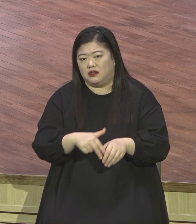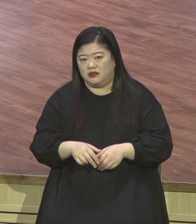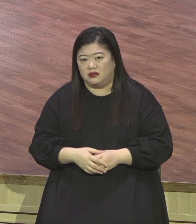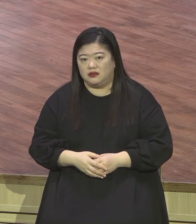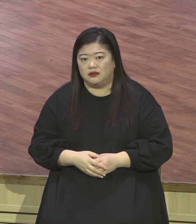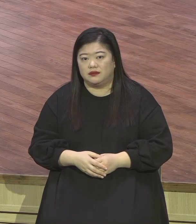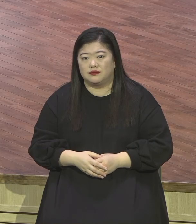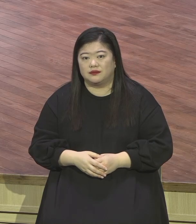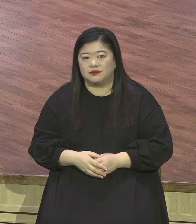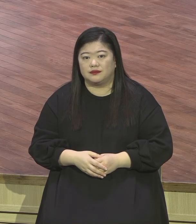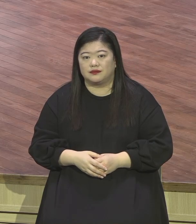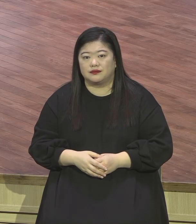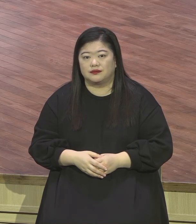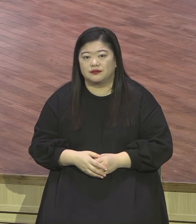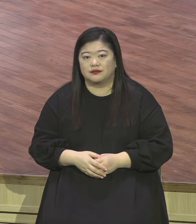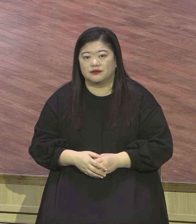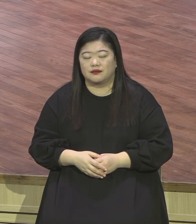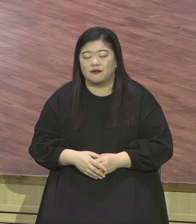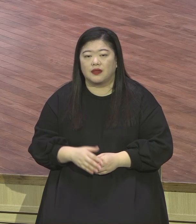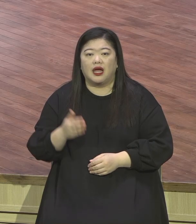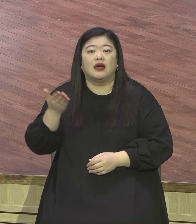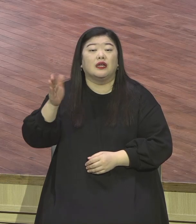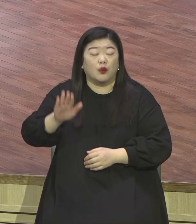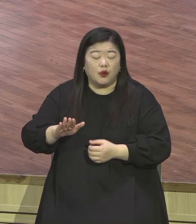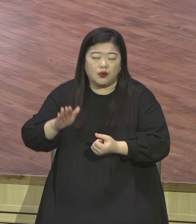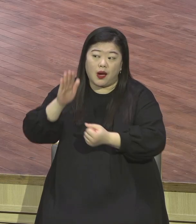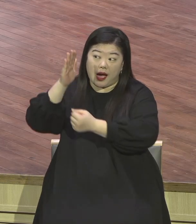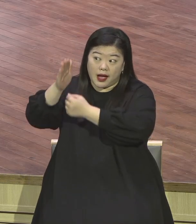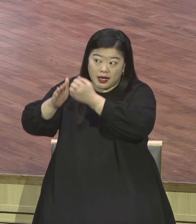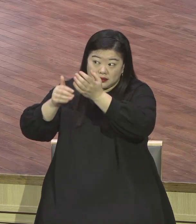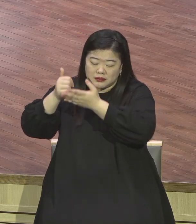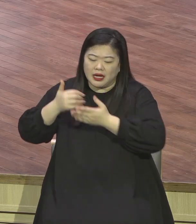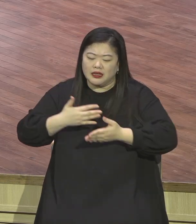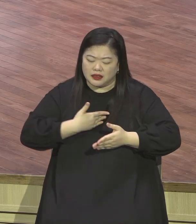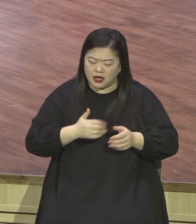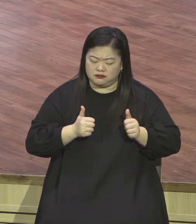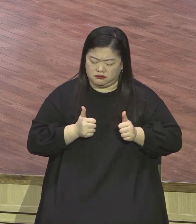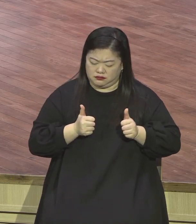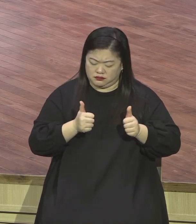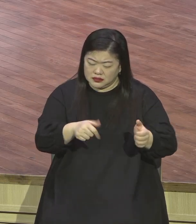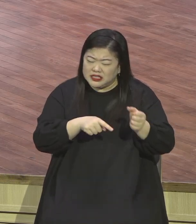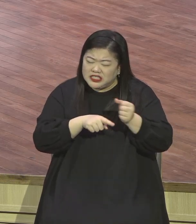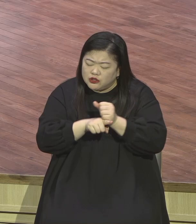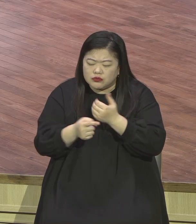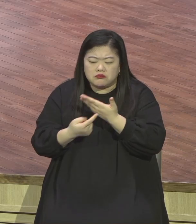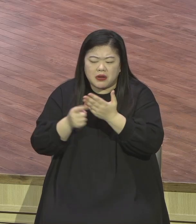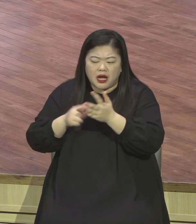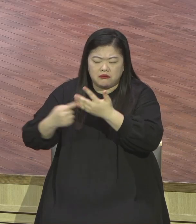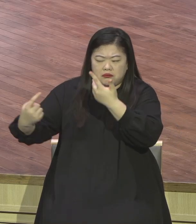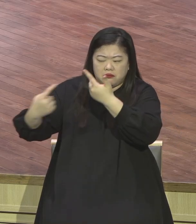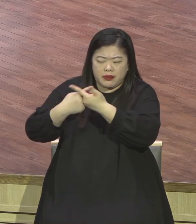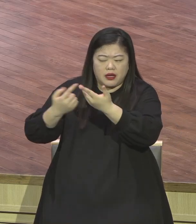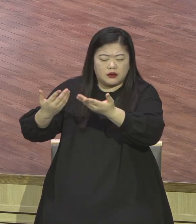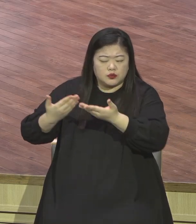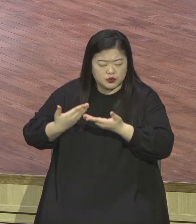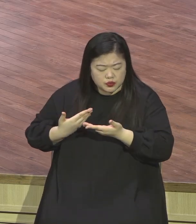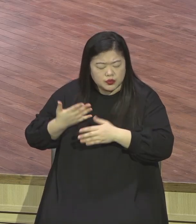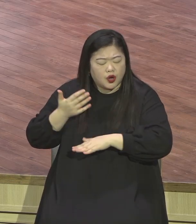중심보시잖아요 중심보시고 하나님 그래도 하나님 축복하시고 여러분 모든 일에